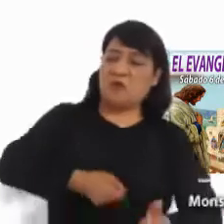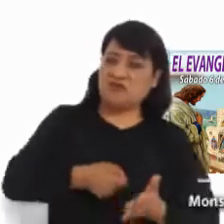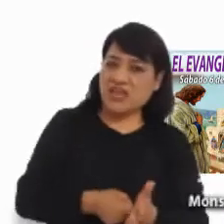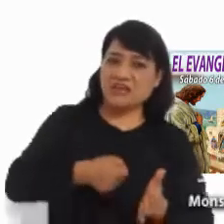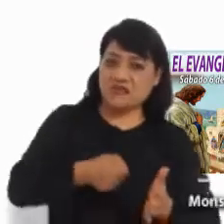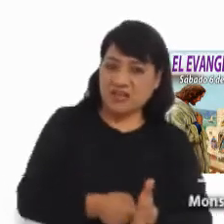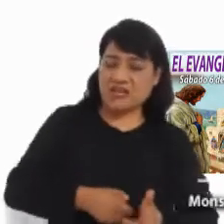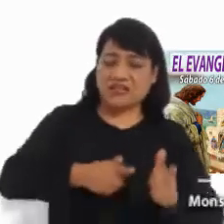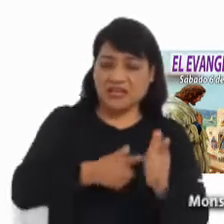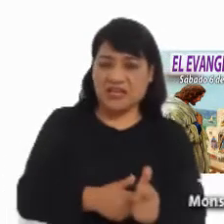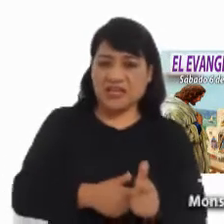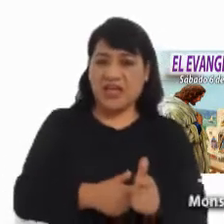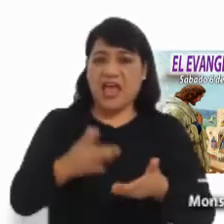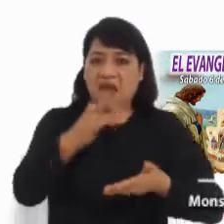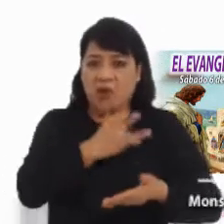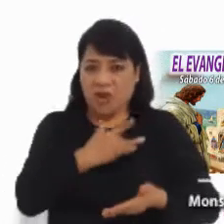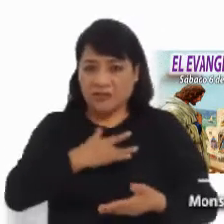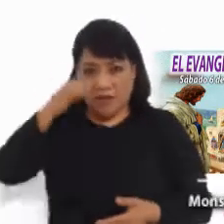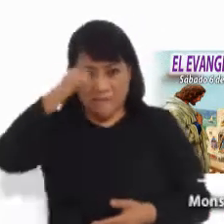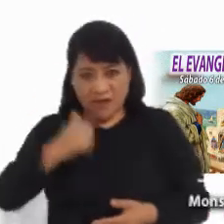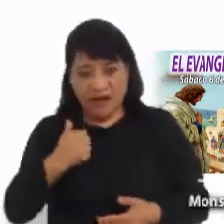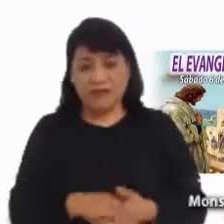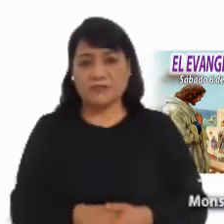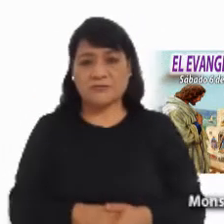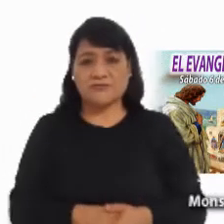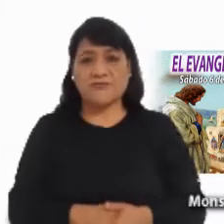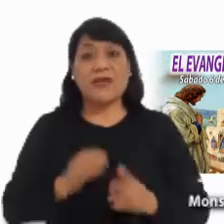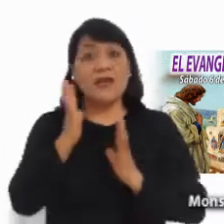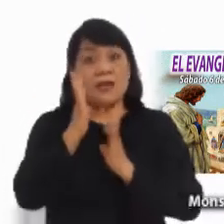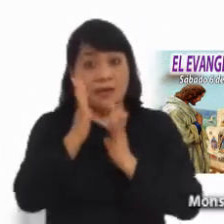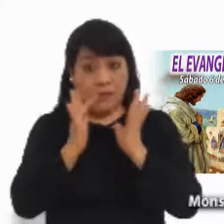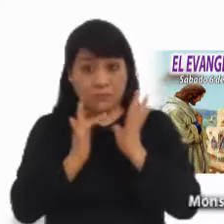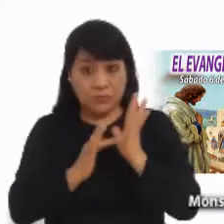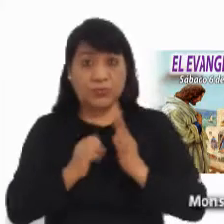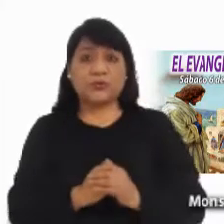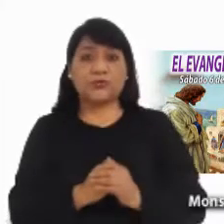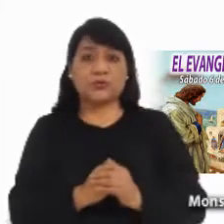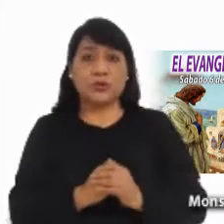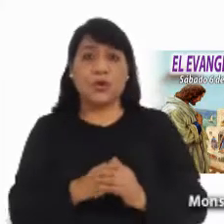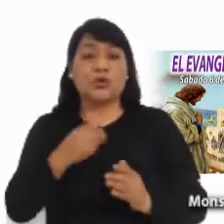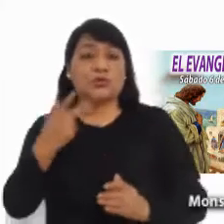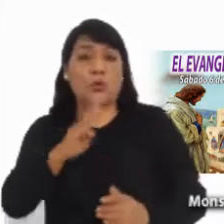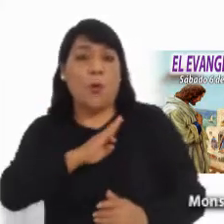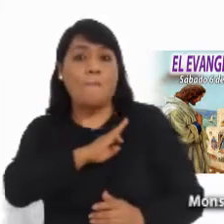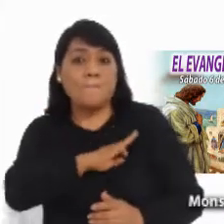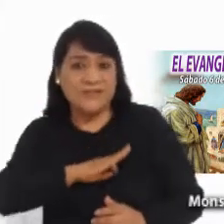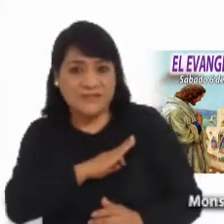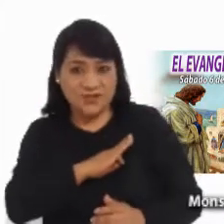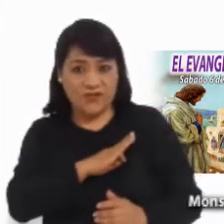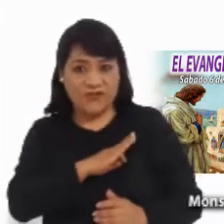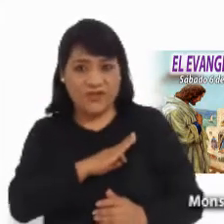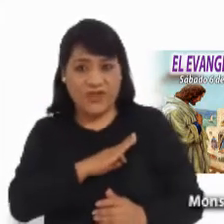mantenernos en nuestro pecado. Jesús tiene como principal misión